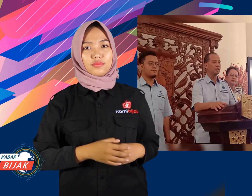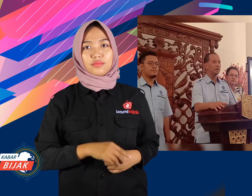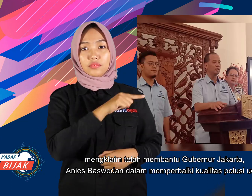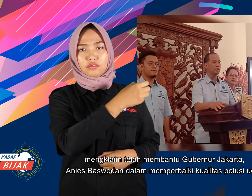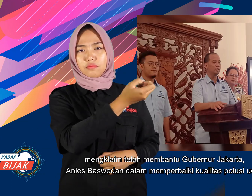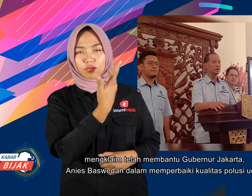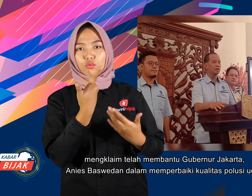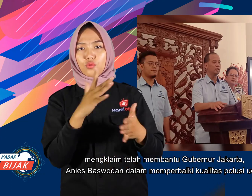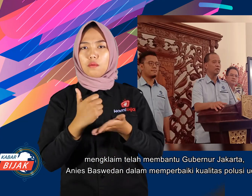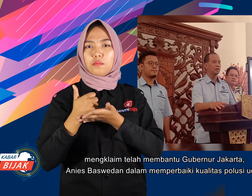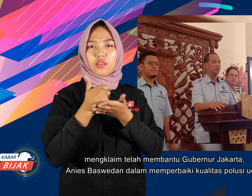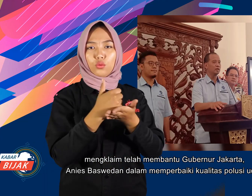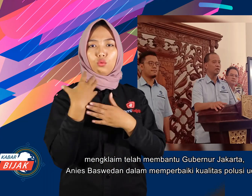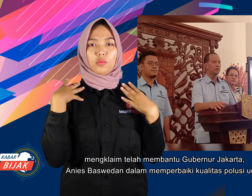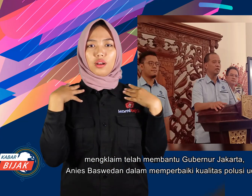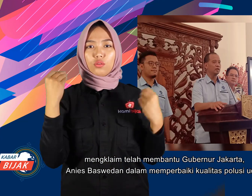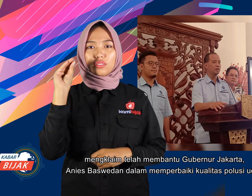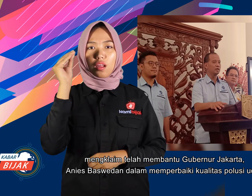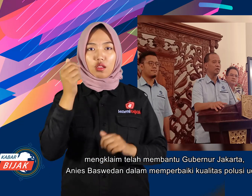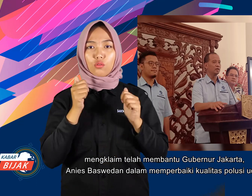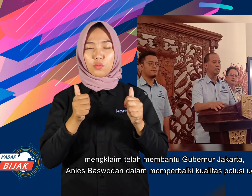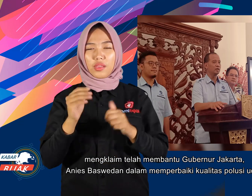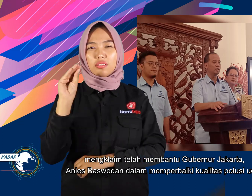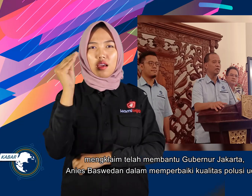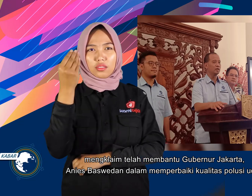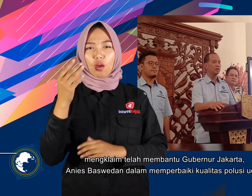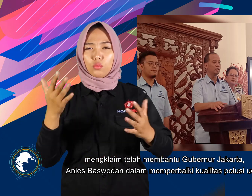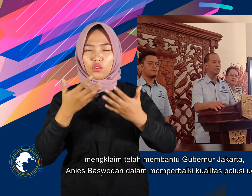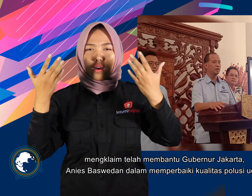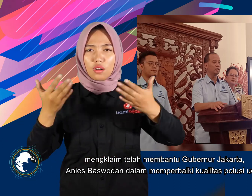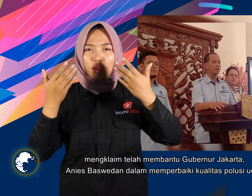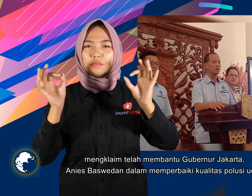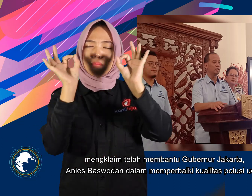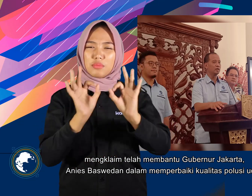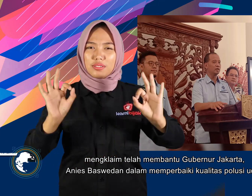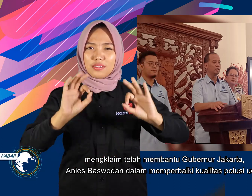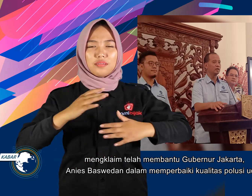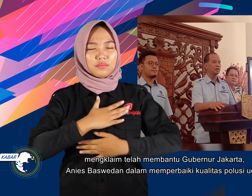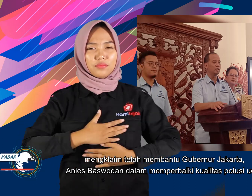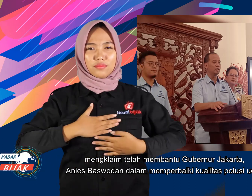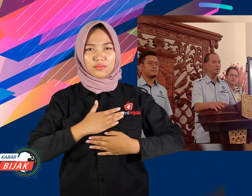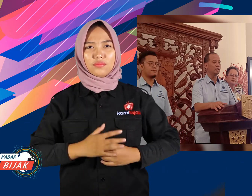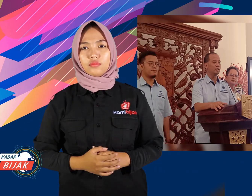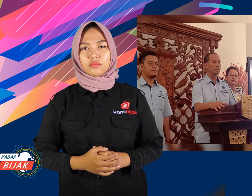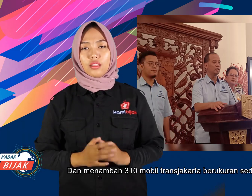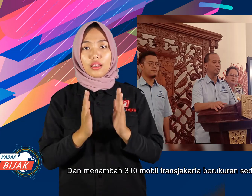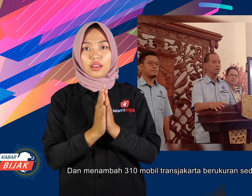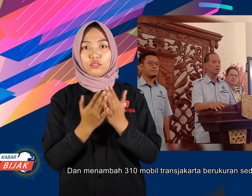mengklaim telah membantu Gubernur Jakarta, Anies Baswedan, dalam memperbaiki kualitas polusi udara. Dan